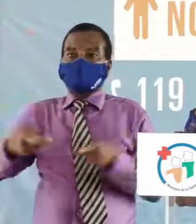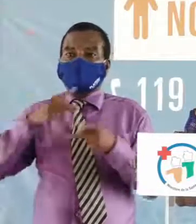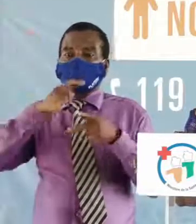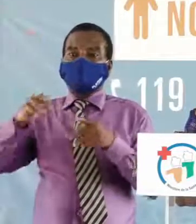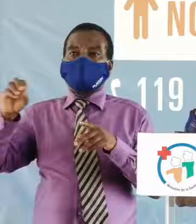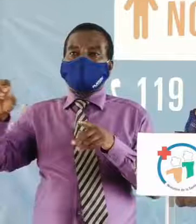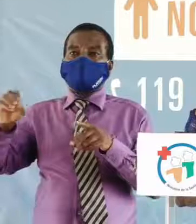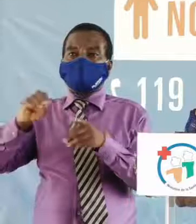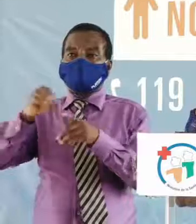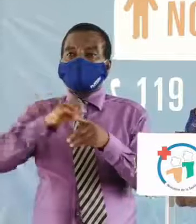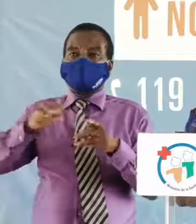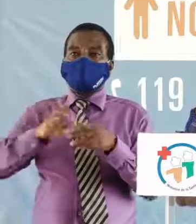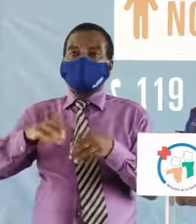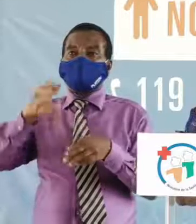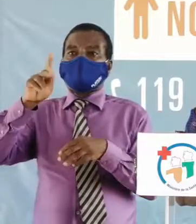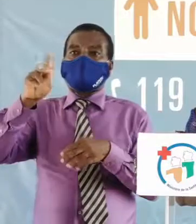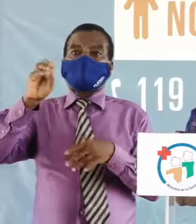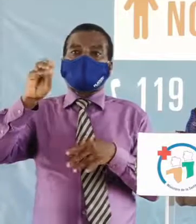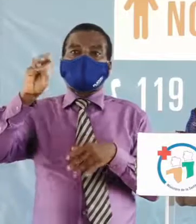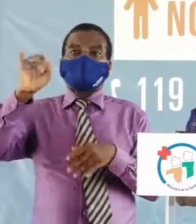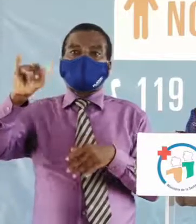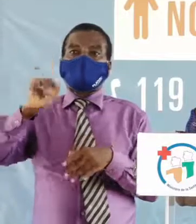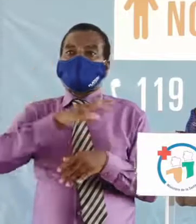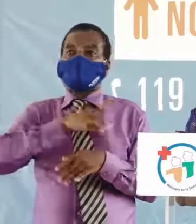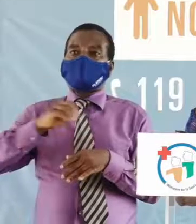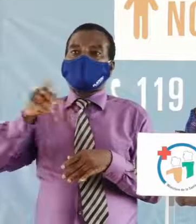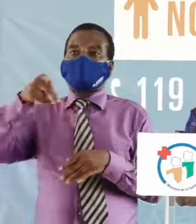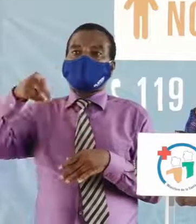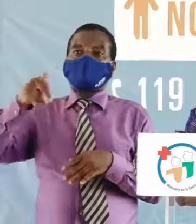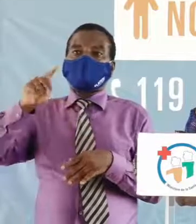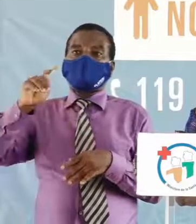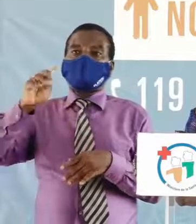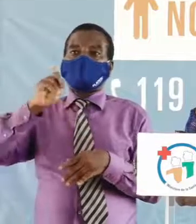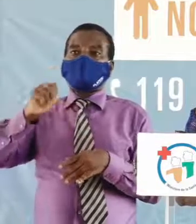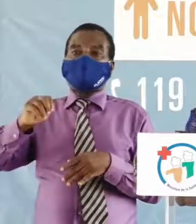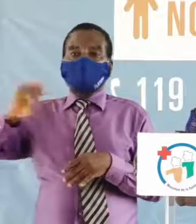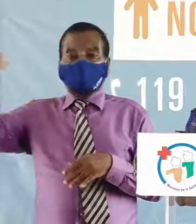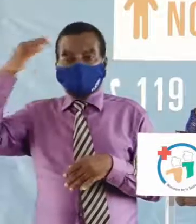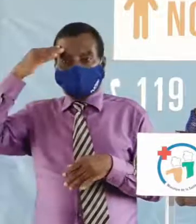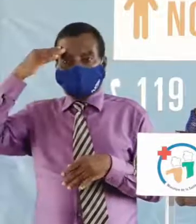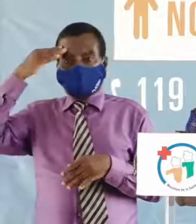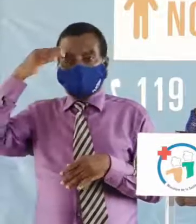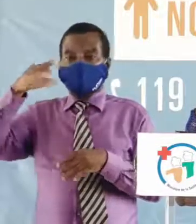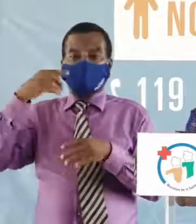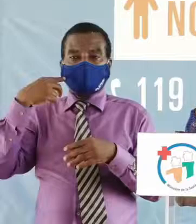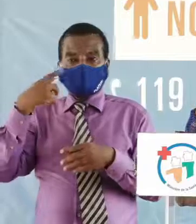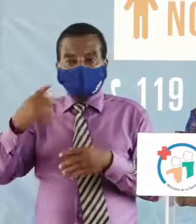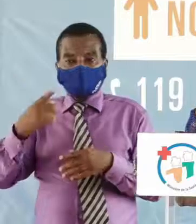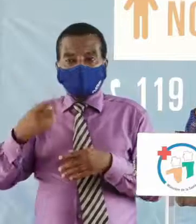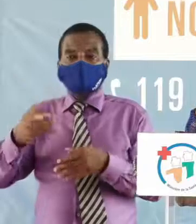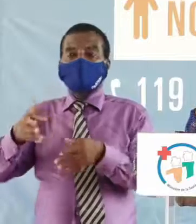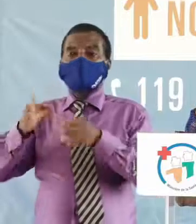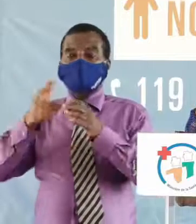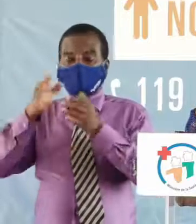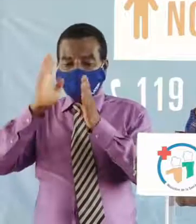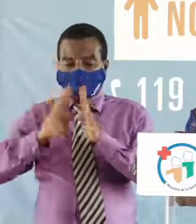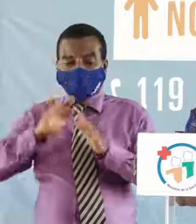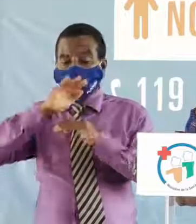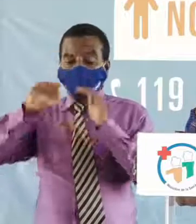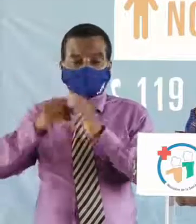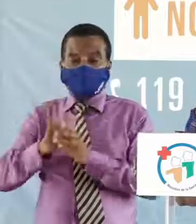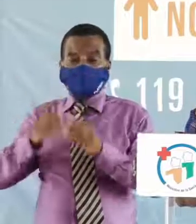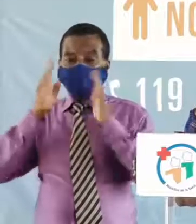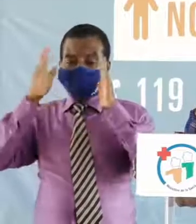Kumasi et de Trècheville. Le ministre de la Santé et du jeune public, le docteur Eugène Akawélé, attire l'attention sur la fragilité des acquis,